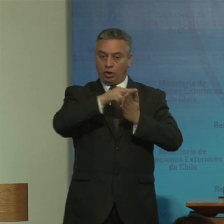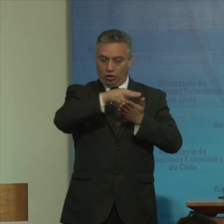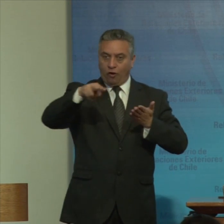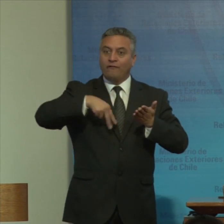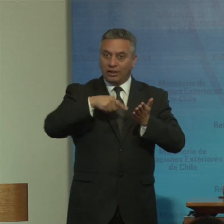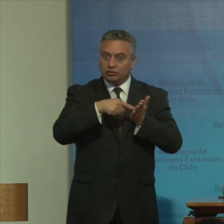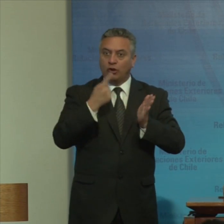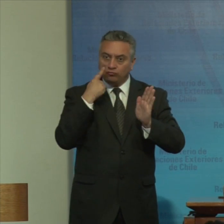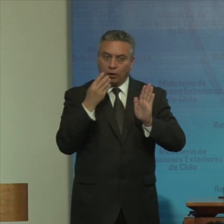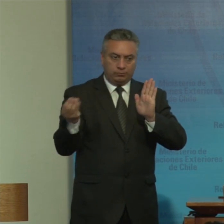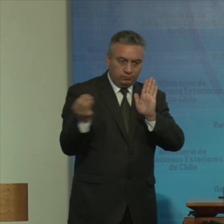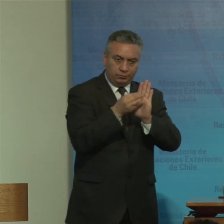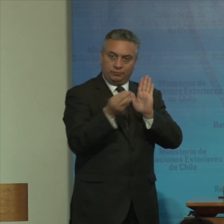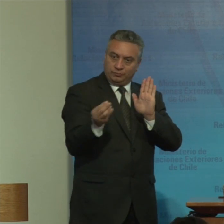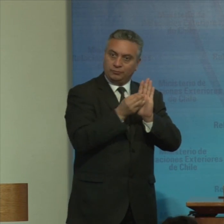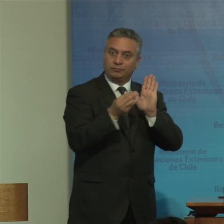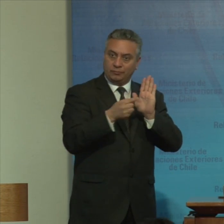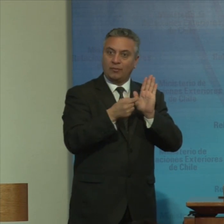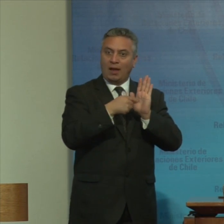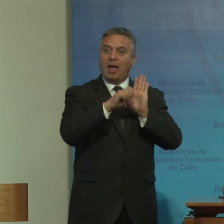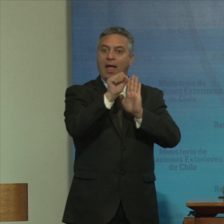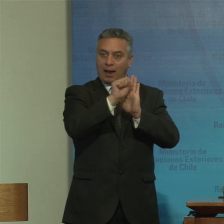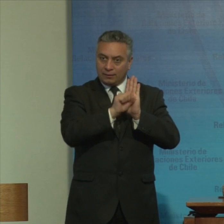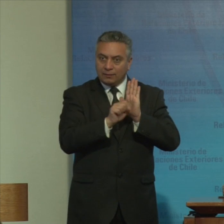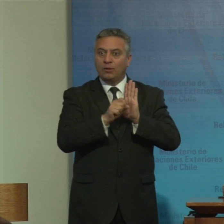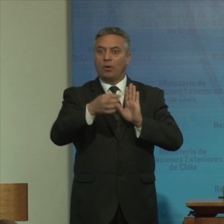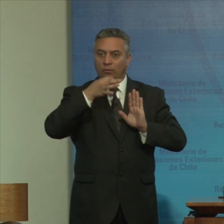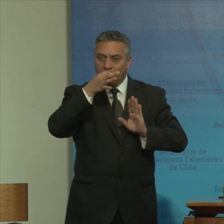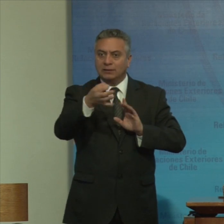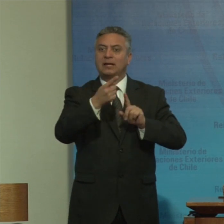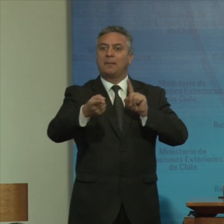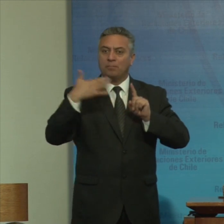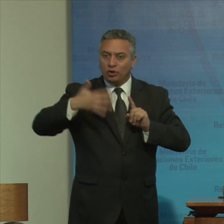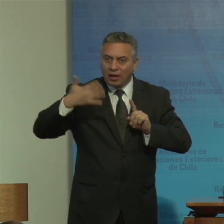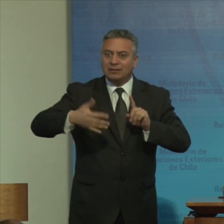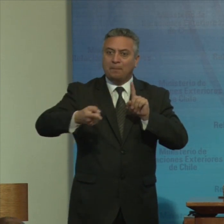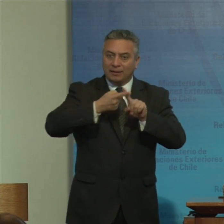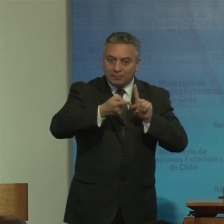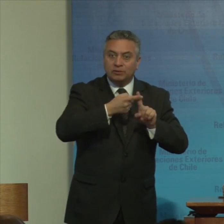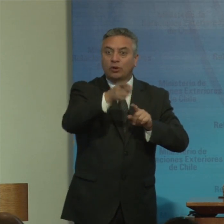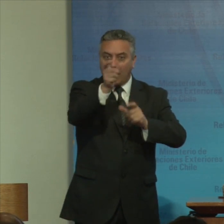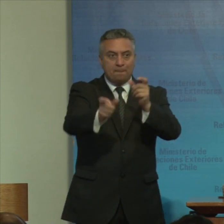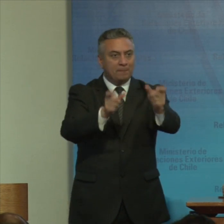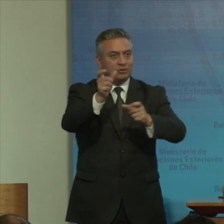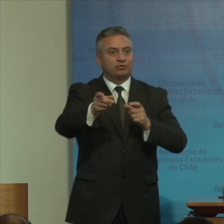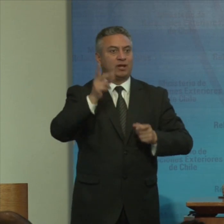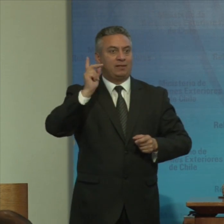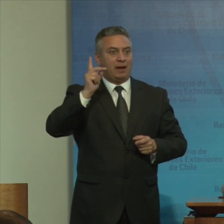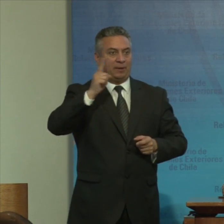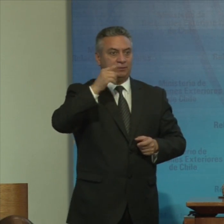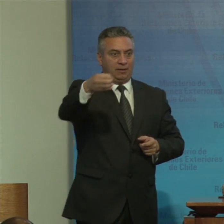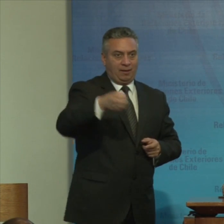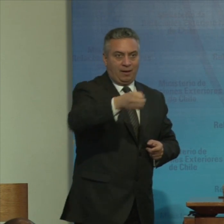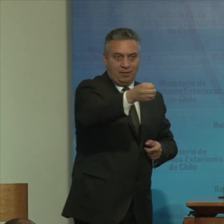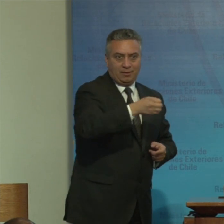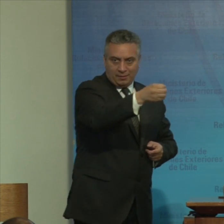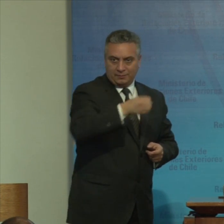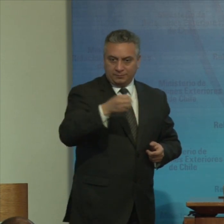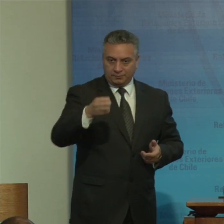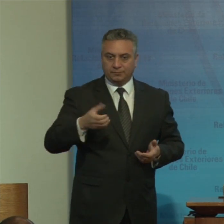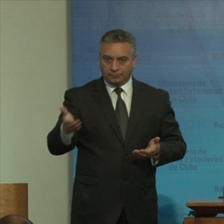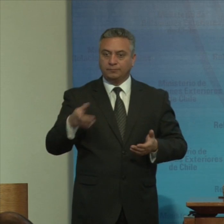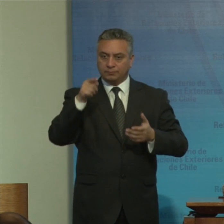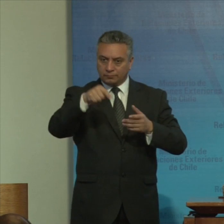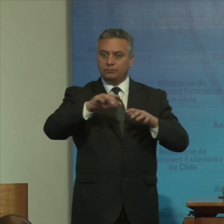que mencionan la participación la importancia de la participación de personas con discapacidad en